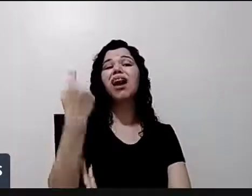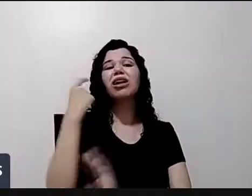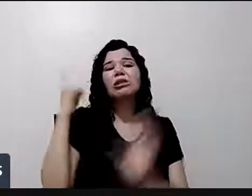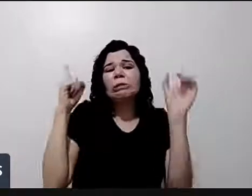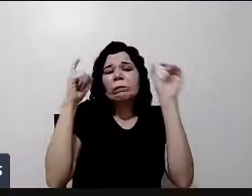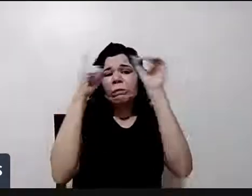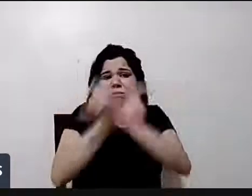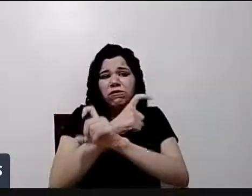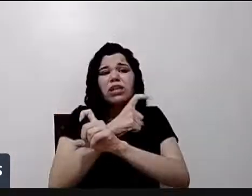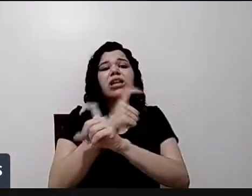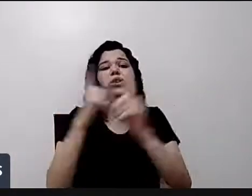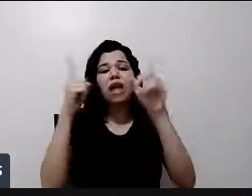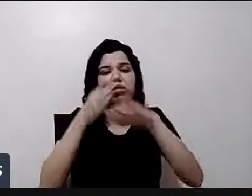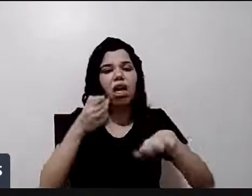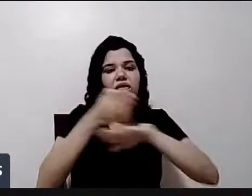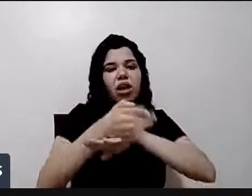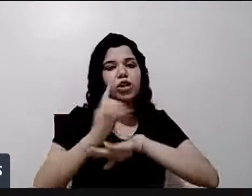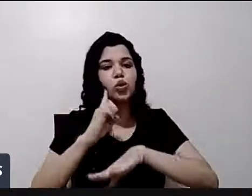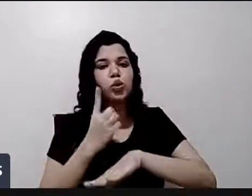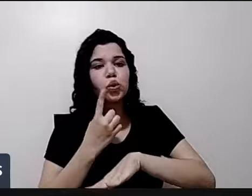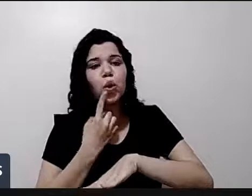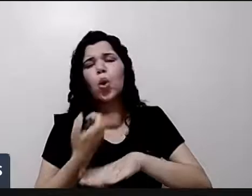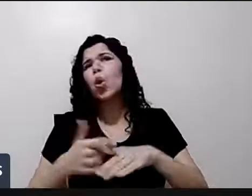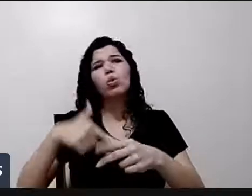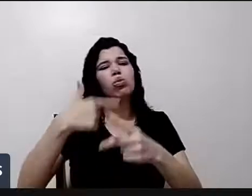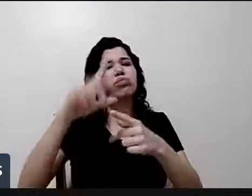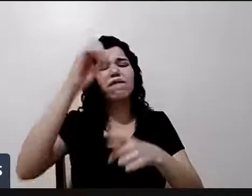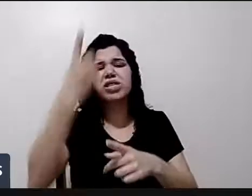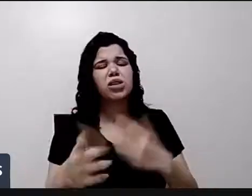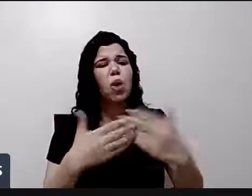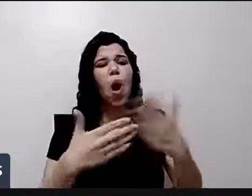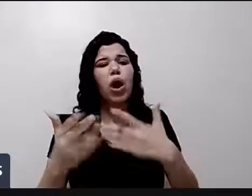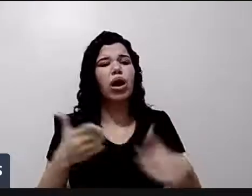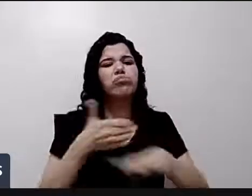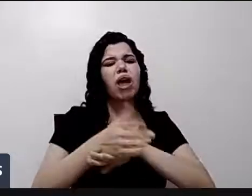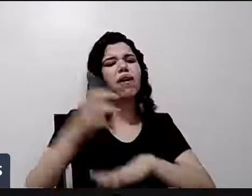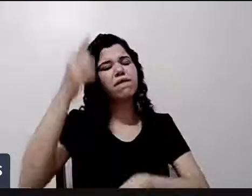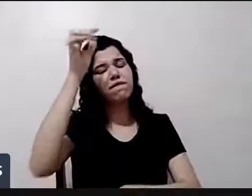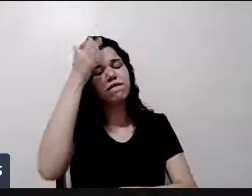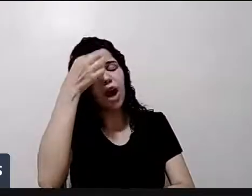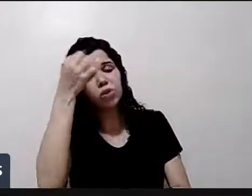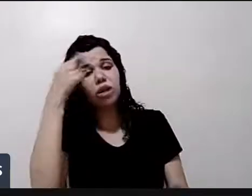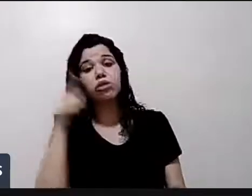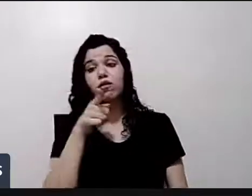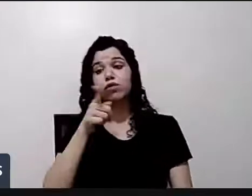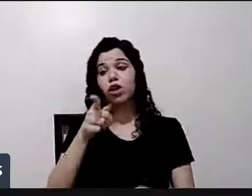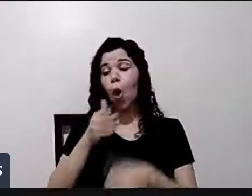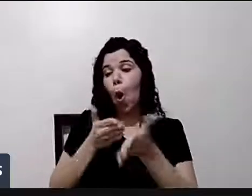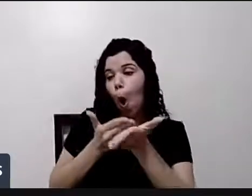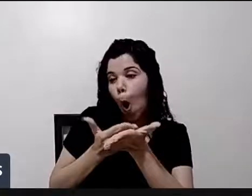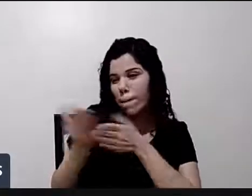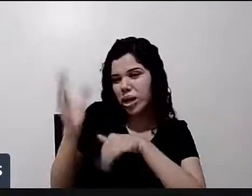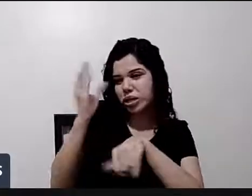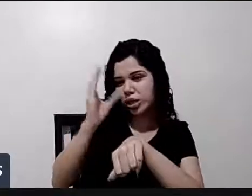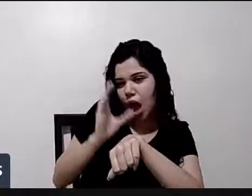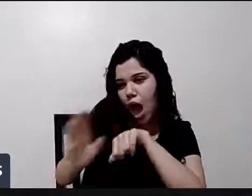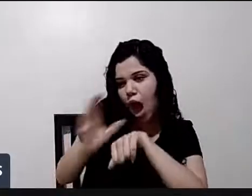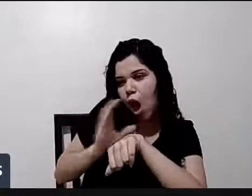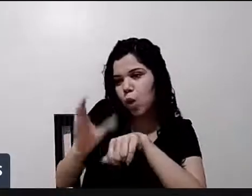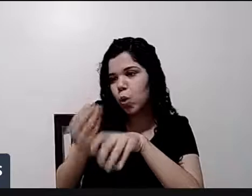na faculdade, encontrar essas pessoas com deficiência na faculdade. Então, quando o senhor começa a fazer um curso e inserir essas pessoas, olha,